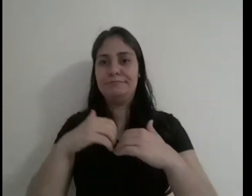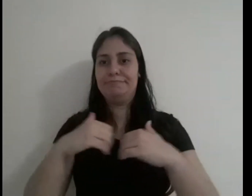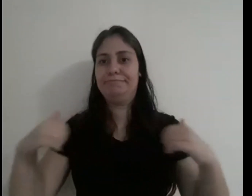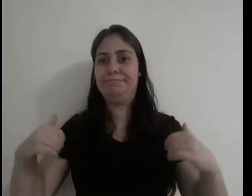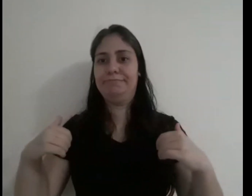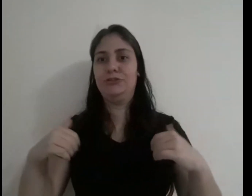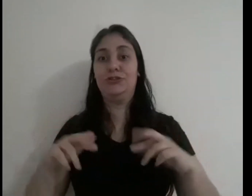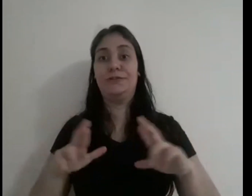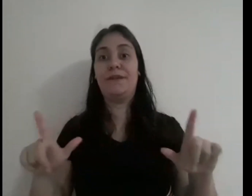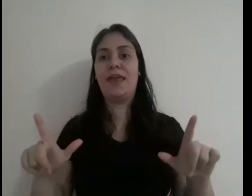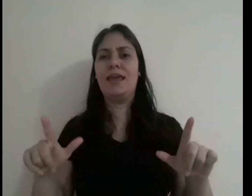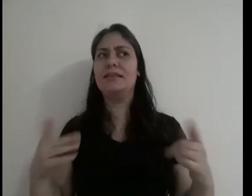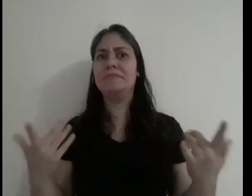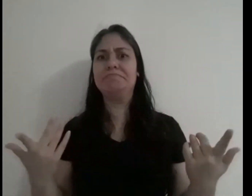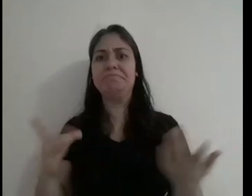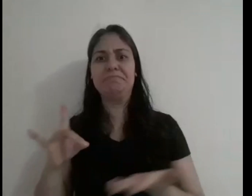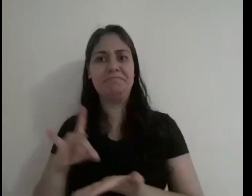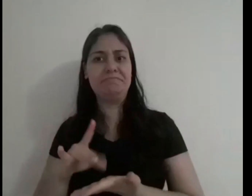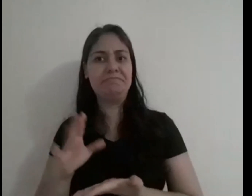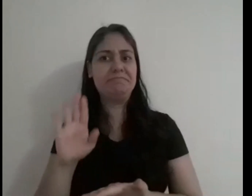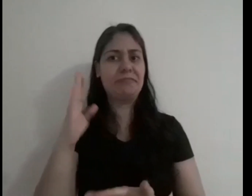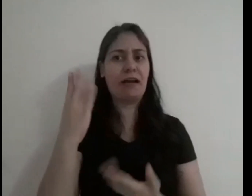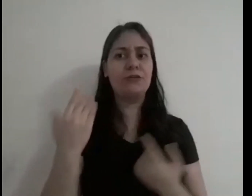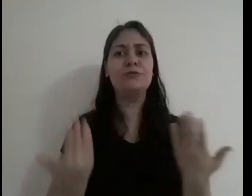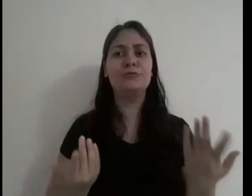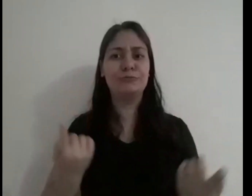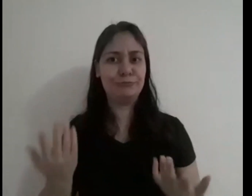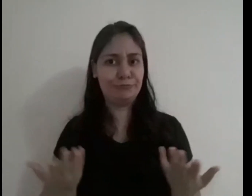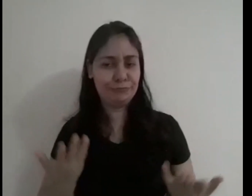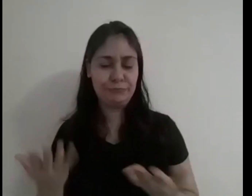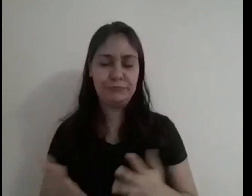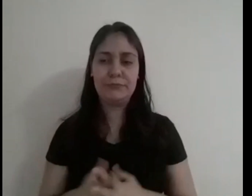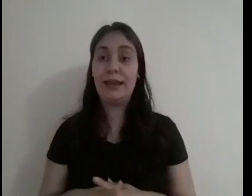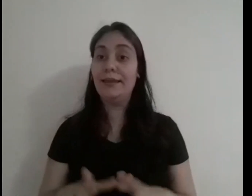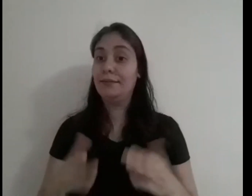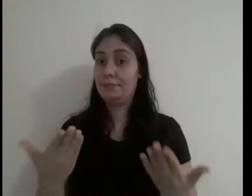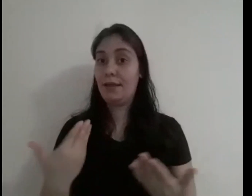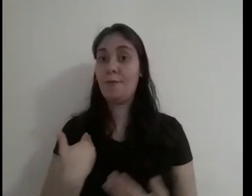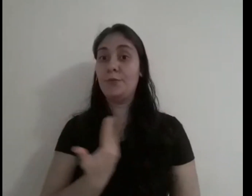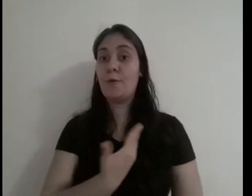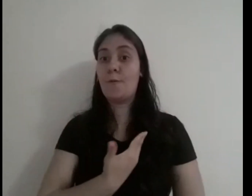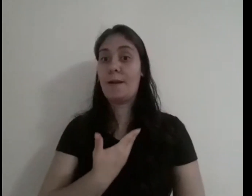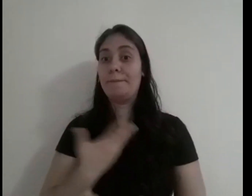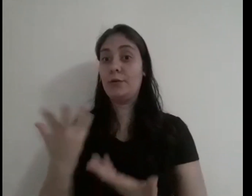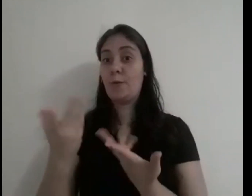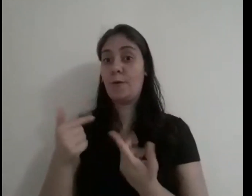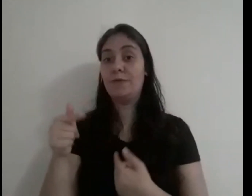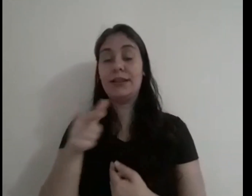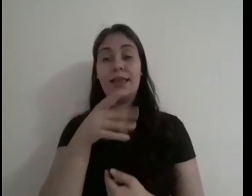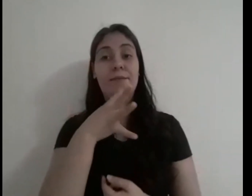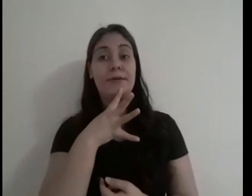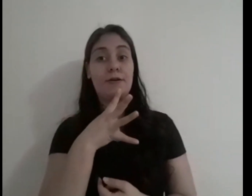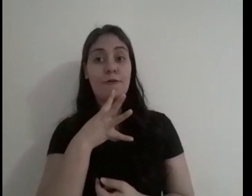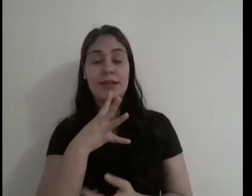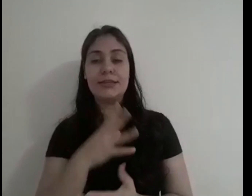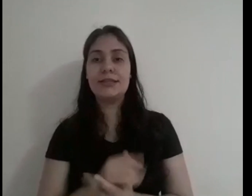pessoas não sabiam distinguir as diferenças, né? Do falso do verdadeiro. Então, esse amigo o convidou para que ele o